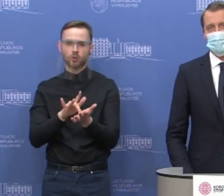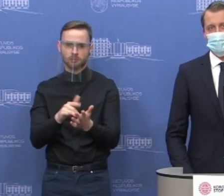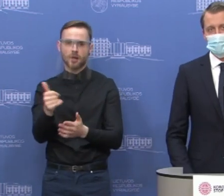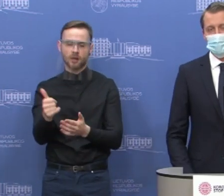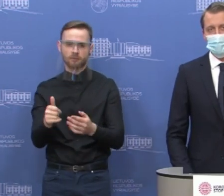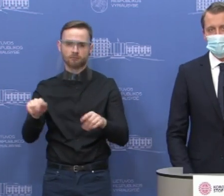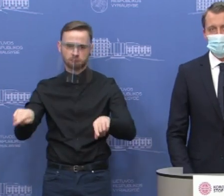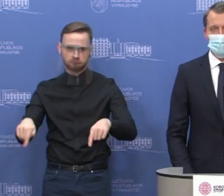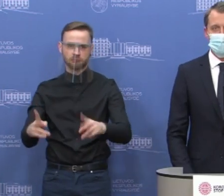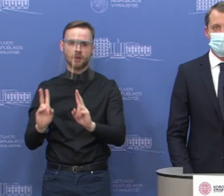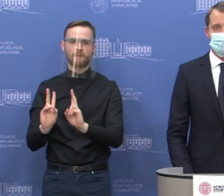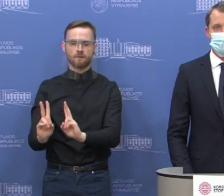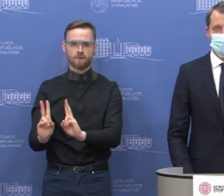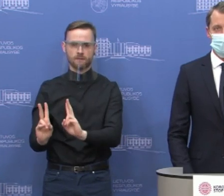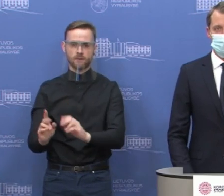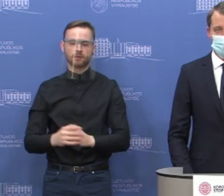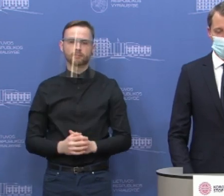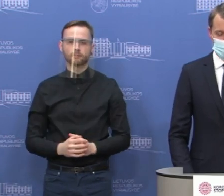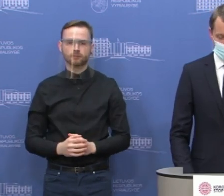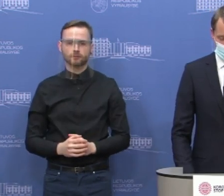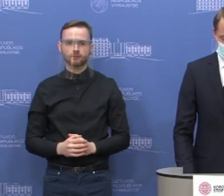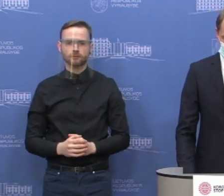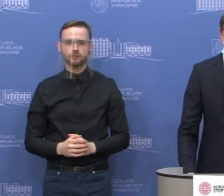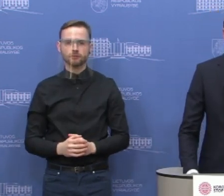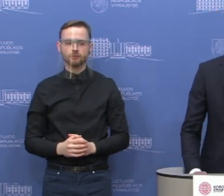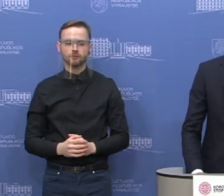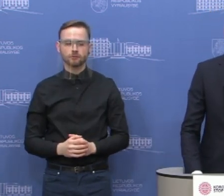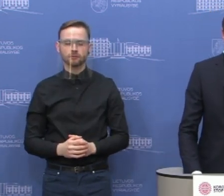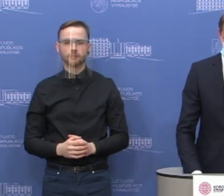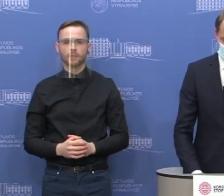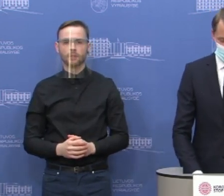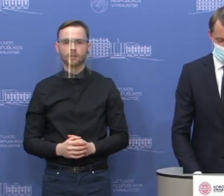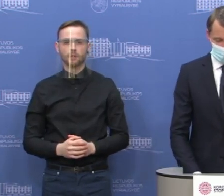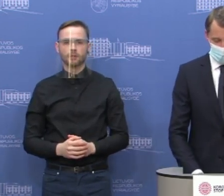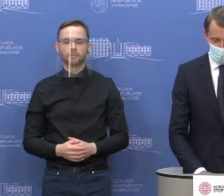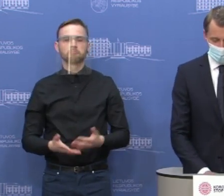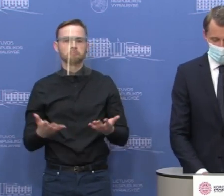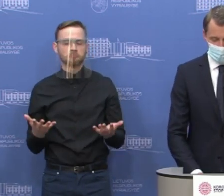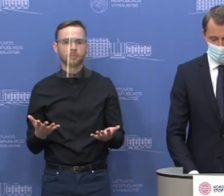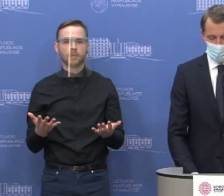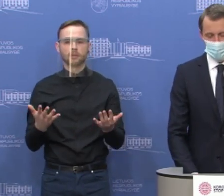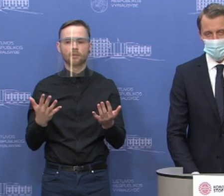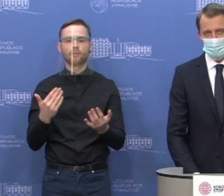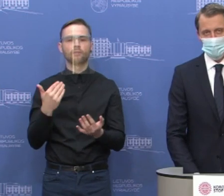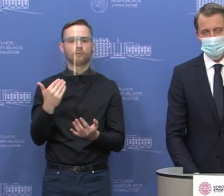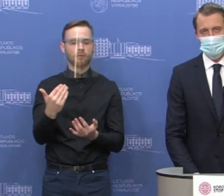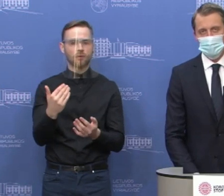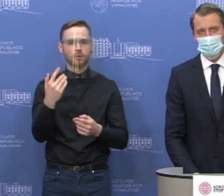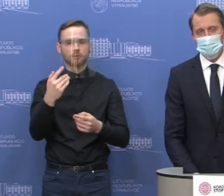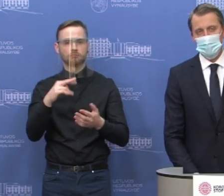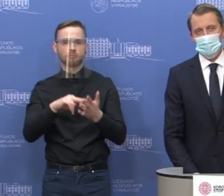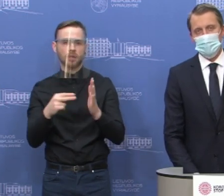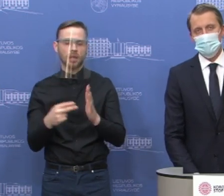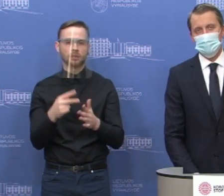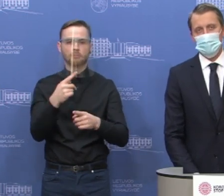per įvairias priemonės subsidijų forma. Tai šios priemonės yra orientuotos